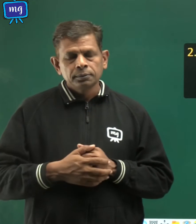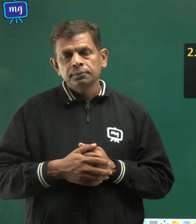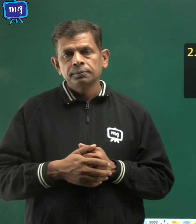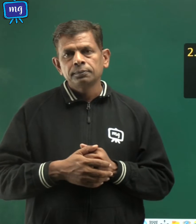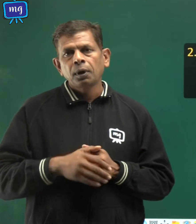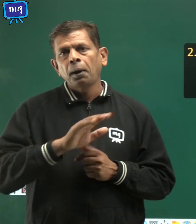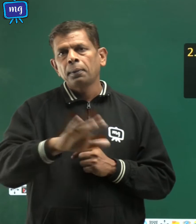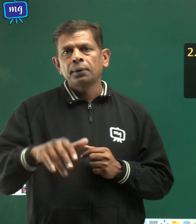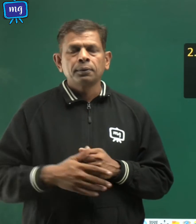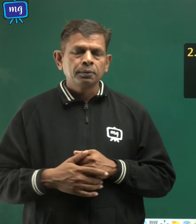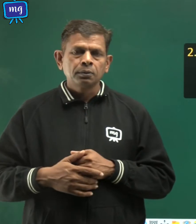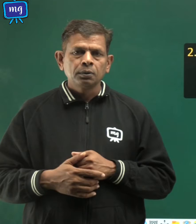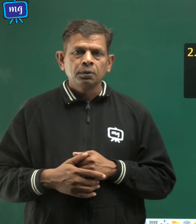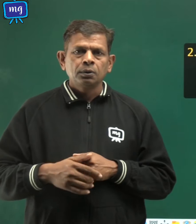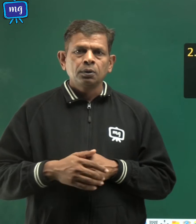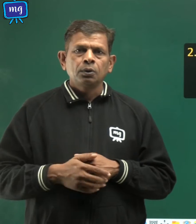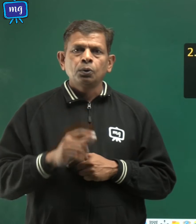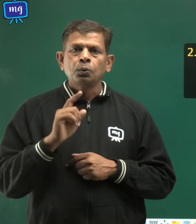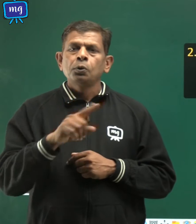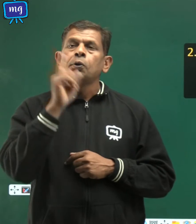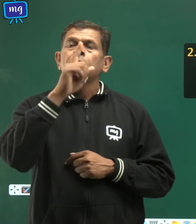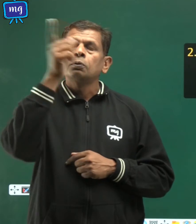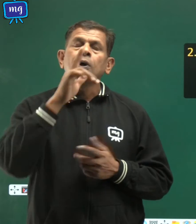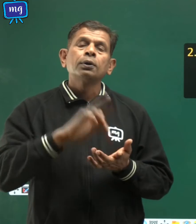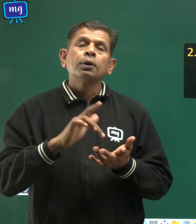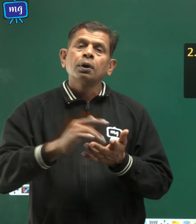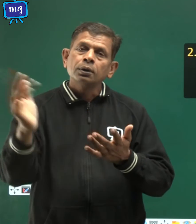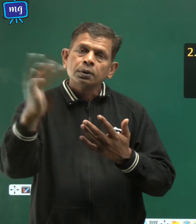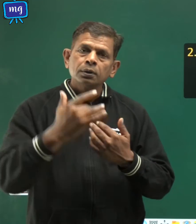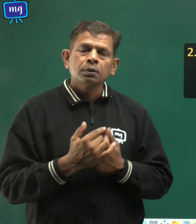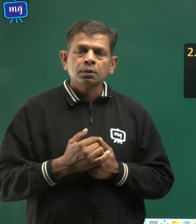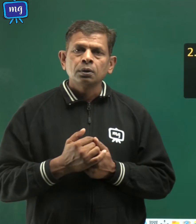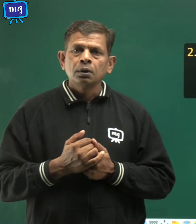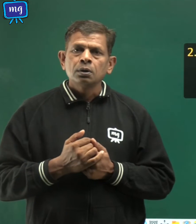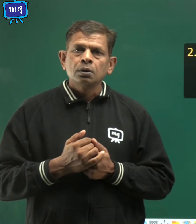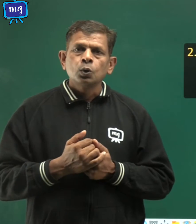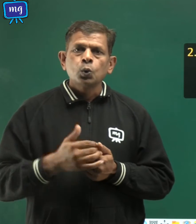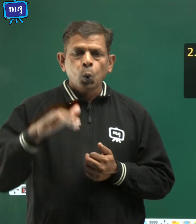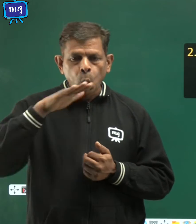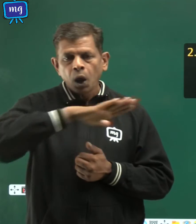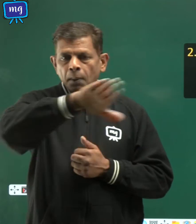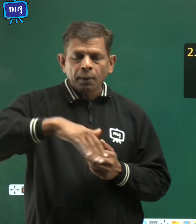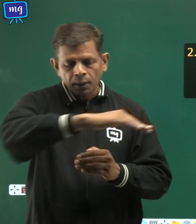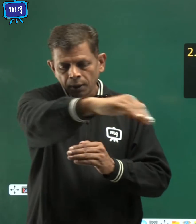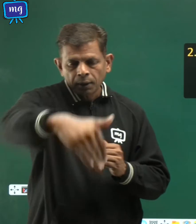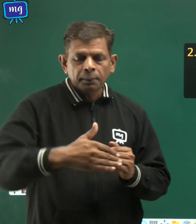बच्चों चक्रवात कहां आते हैं? तटिय प्रदेशों में